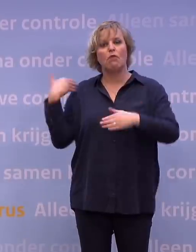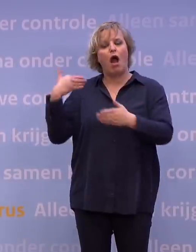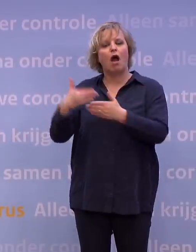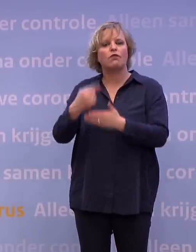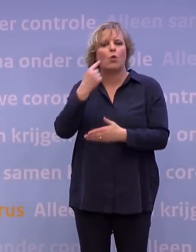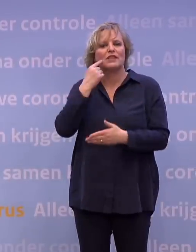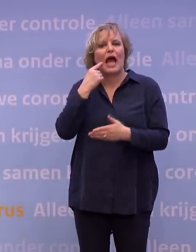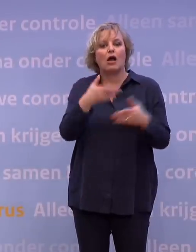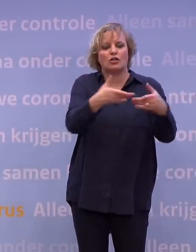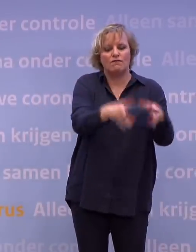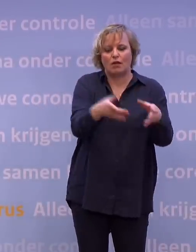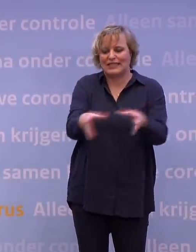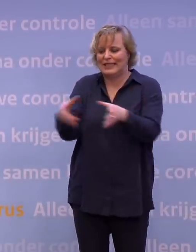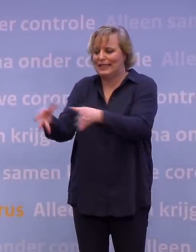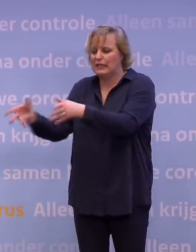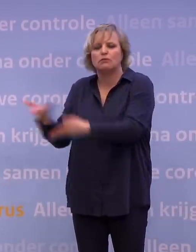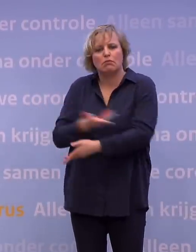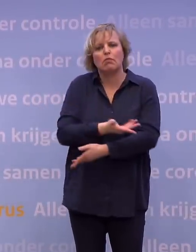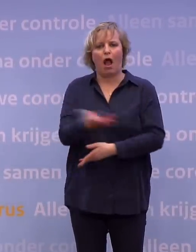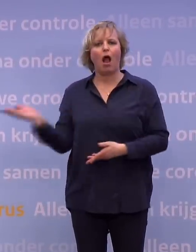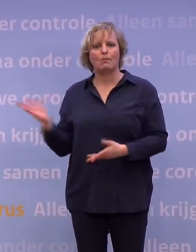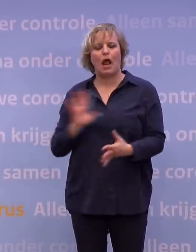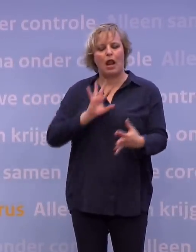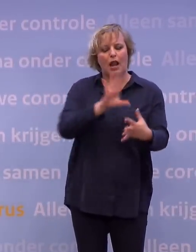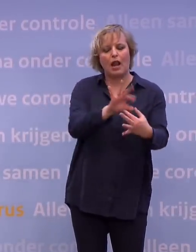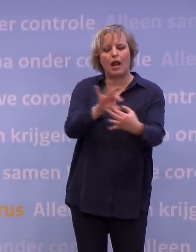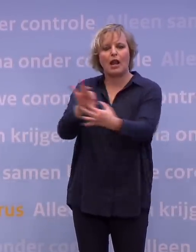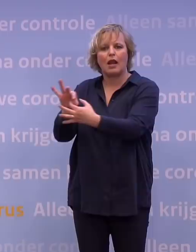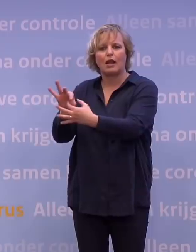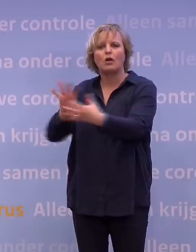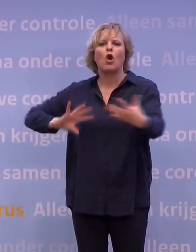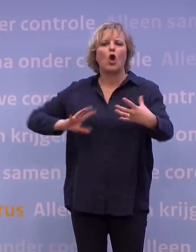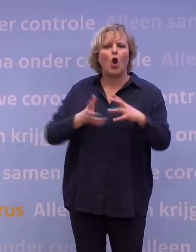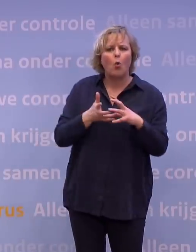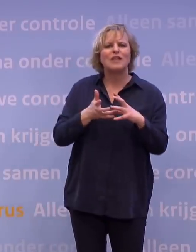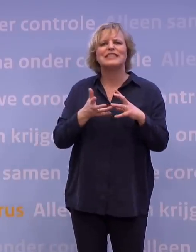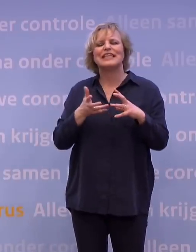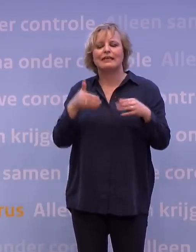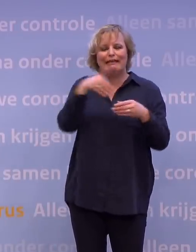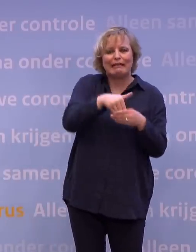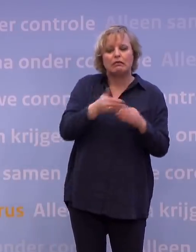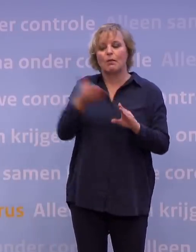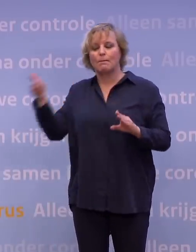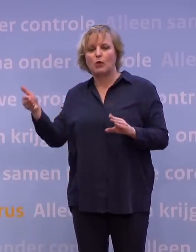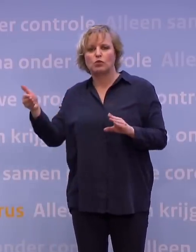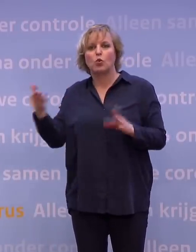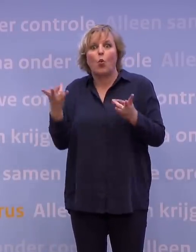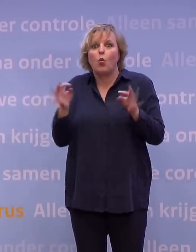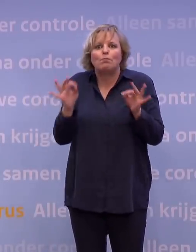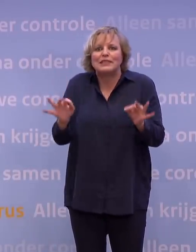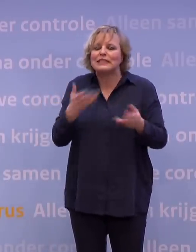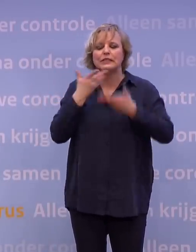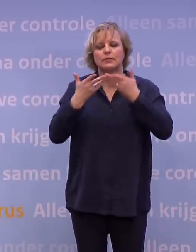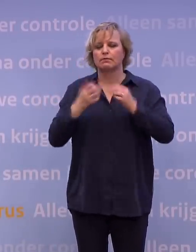contact met alle fracties in, of bijna alle fracties in en buiten coalitie. Ik kan hier niet precies die stand melden wat ik denk dat daar gebeurt. Ik